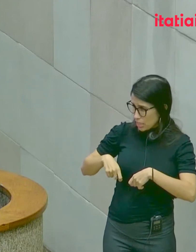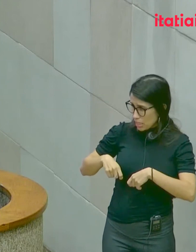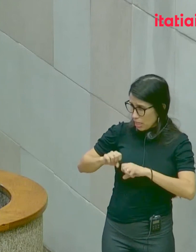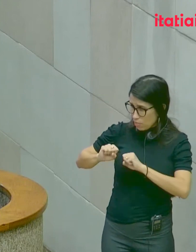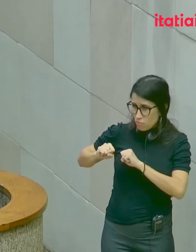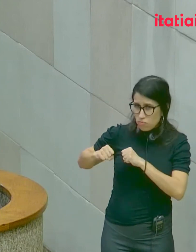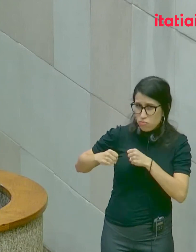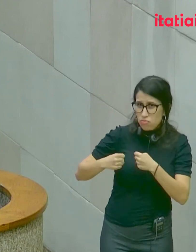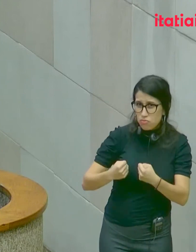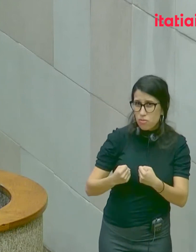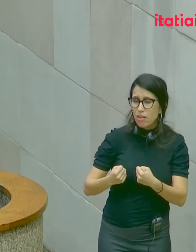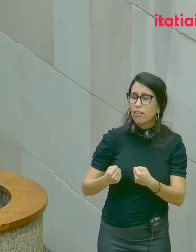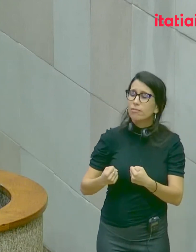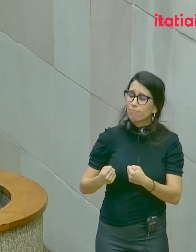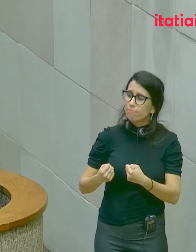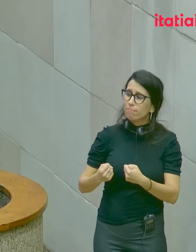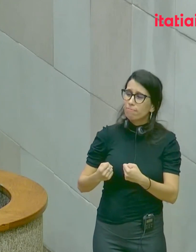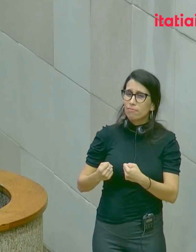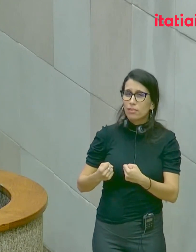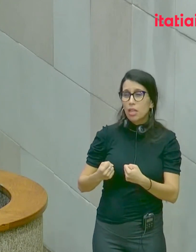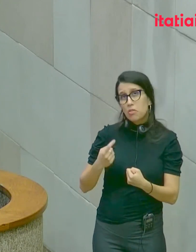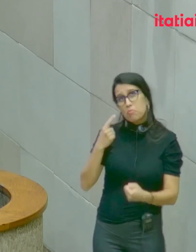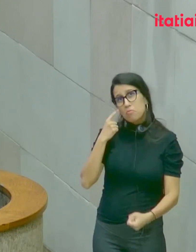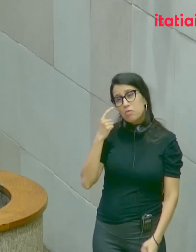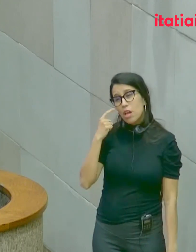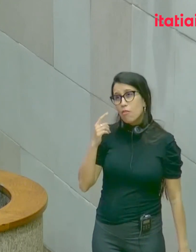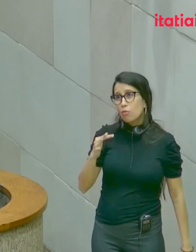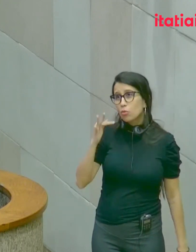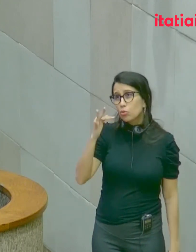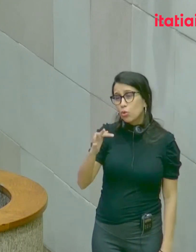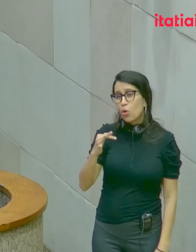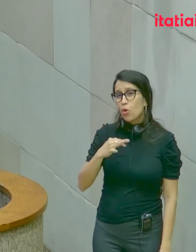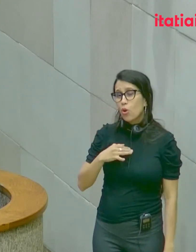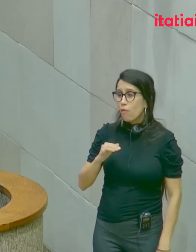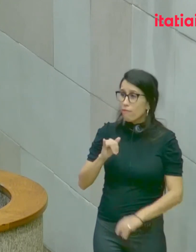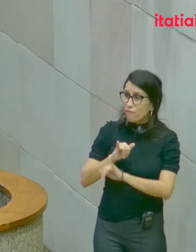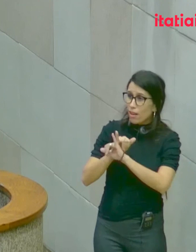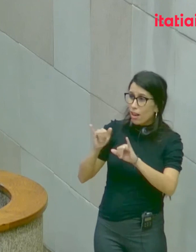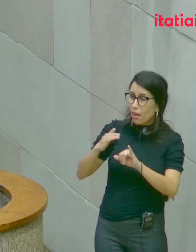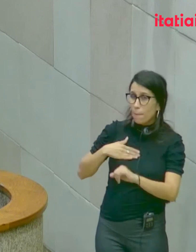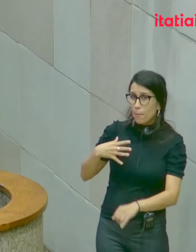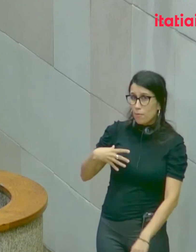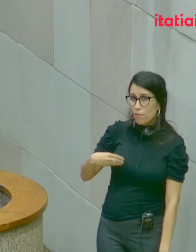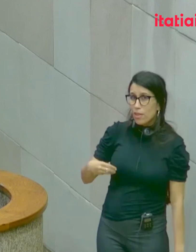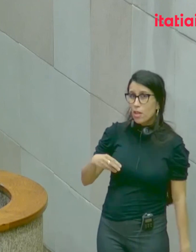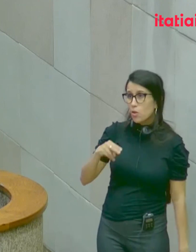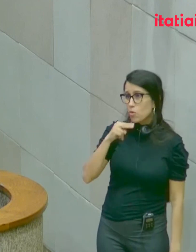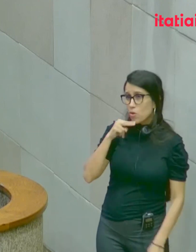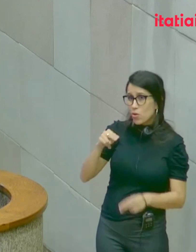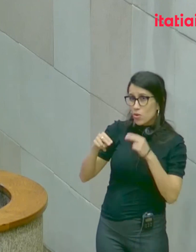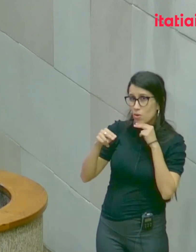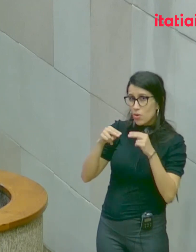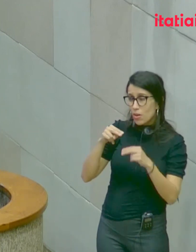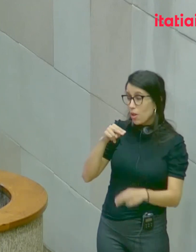ela e meus filhos e um dia aos meus netos, que aqui era mais ou menos um Everest